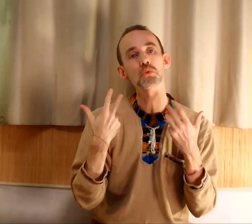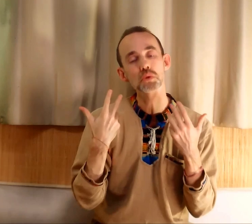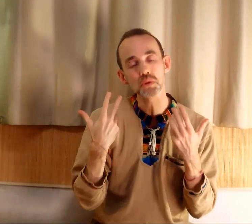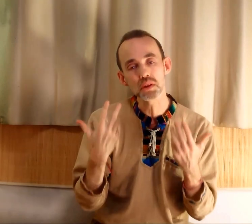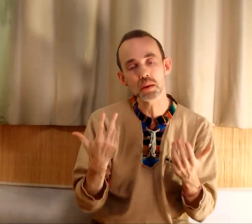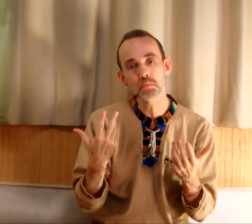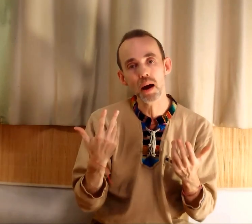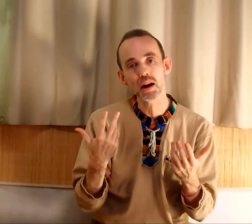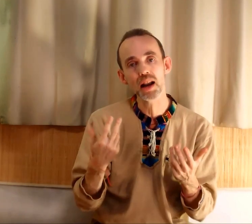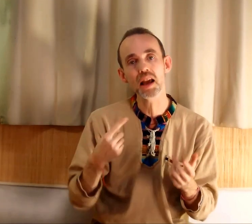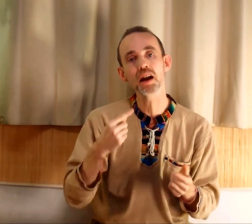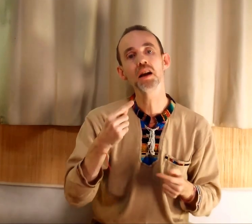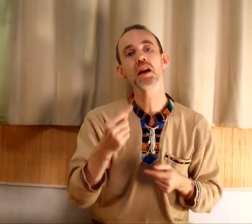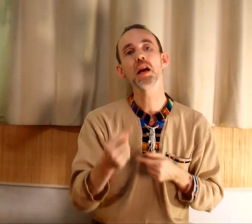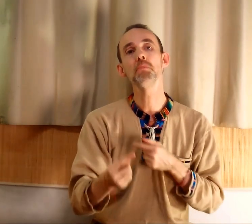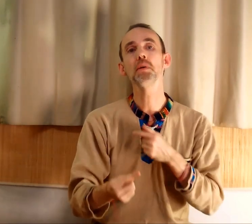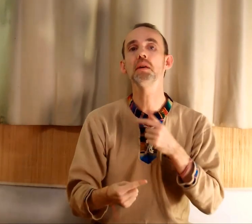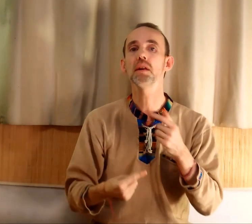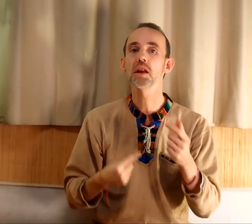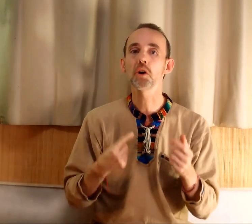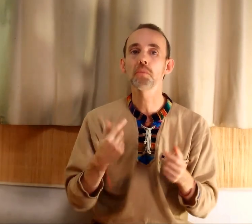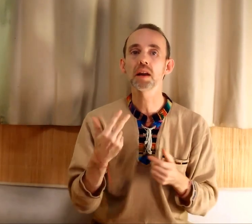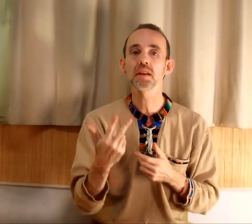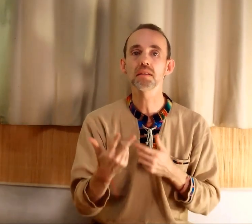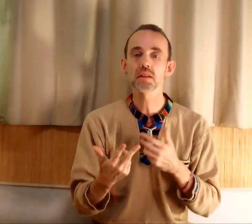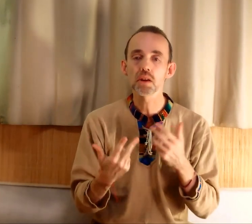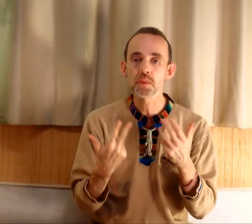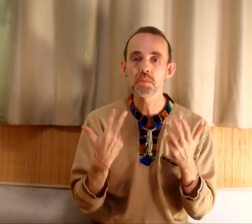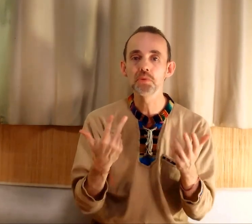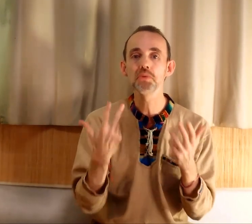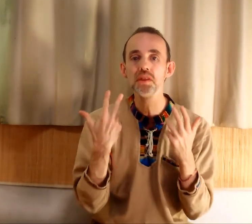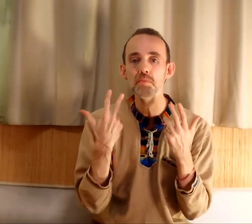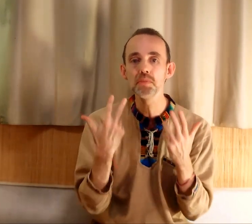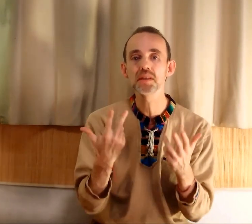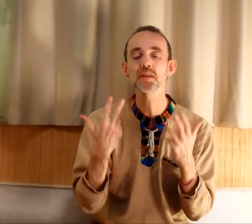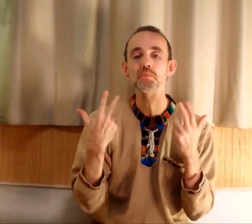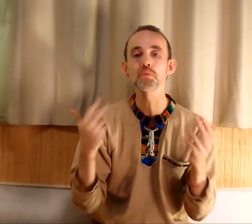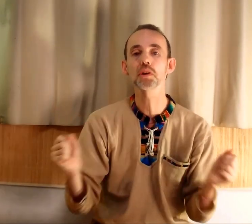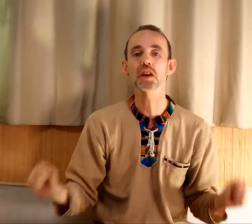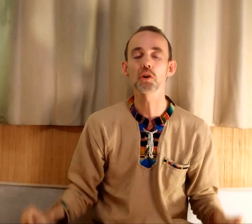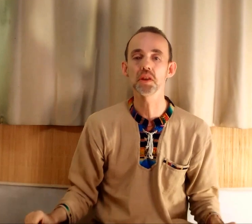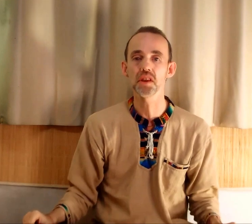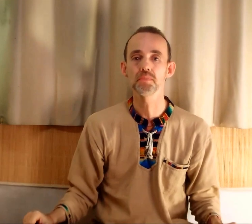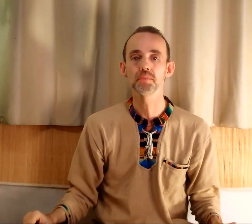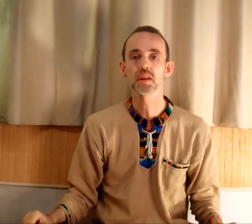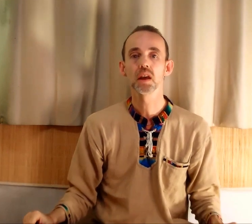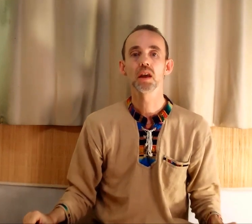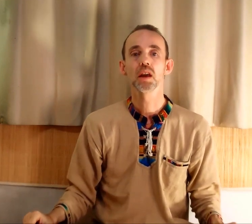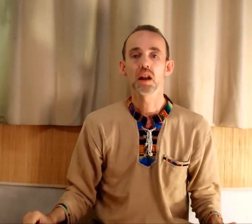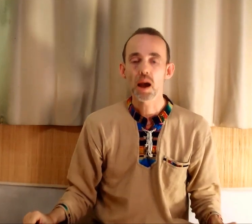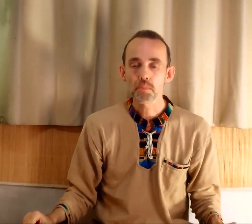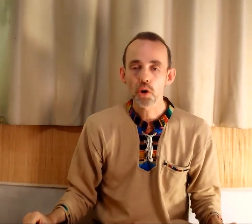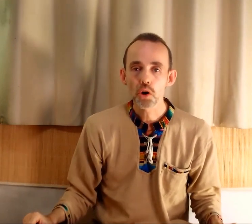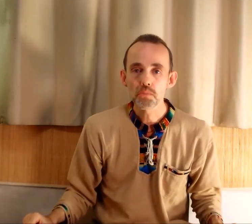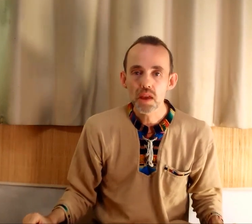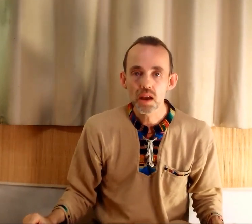ou que ce n'est pas clair. Et puis les remèdes, comme d'habitude, des pistes pour y remédier. La première